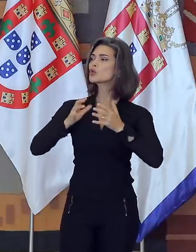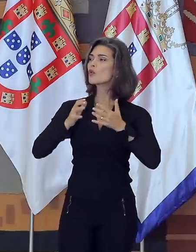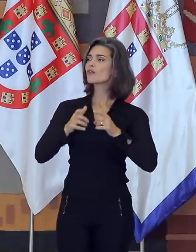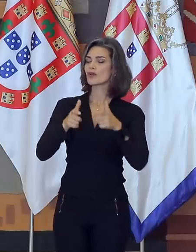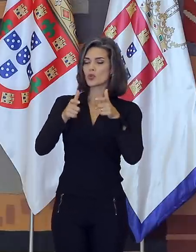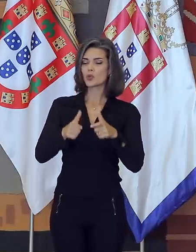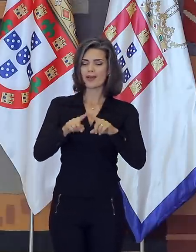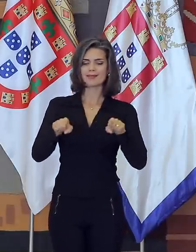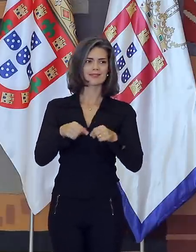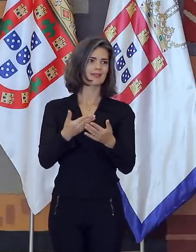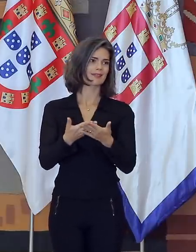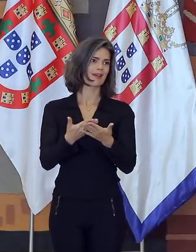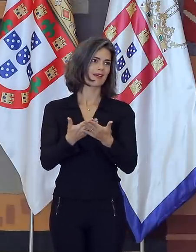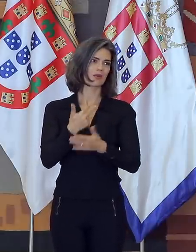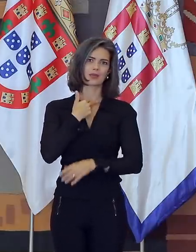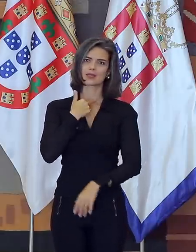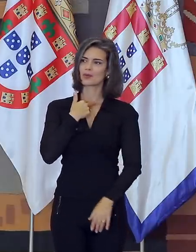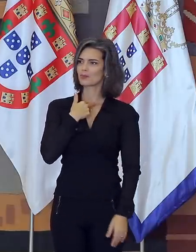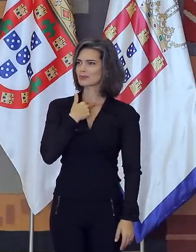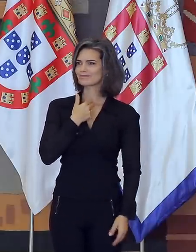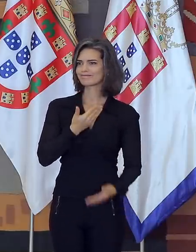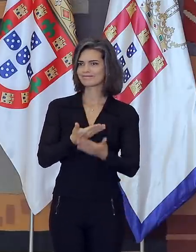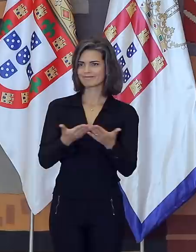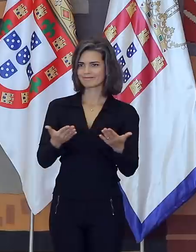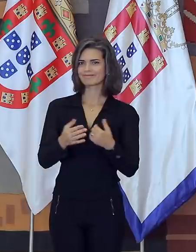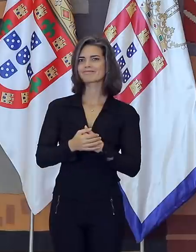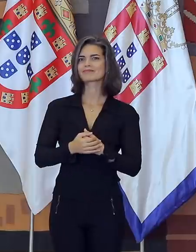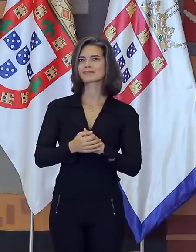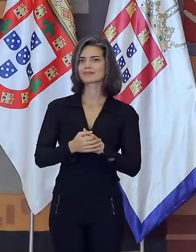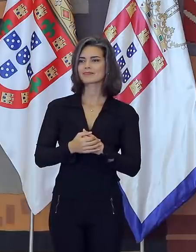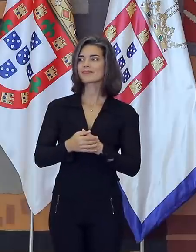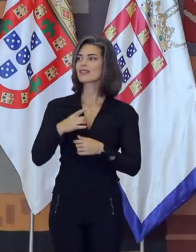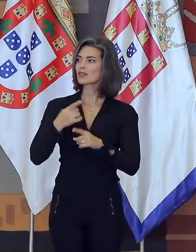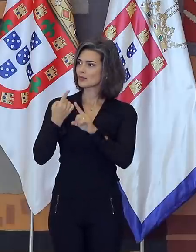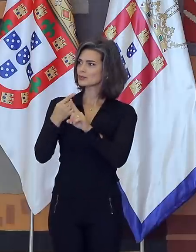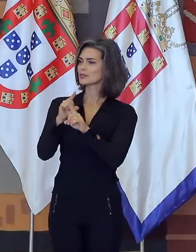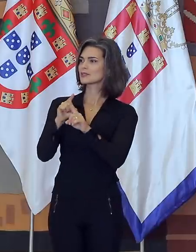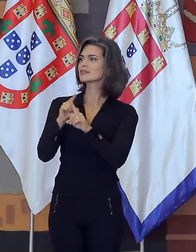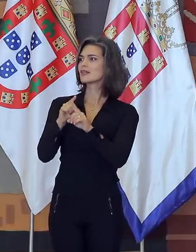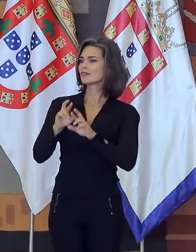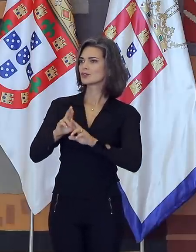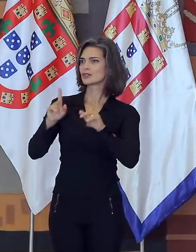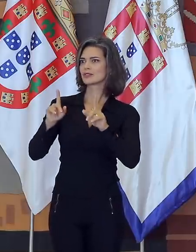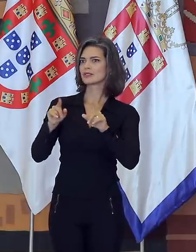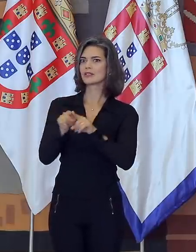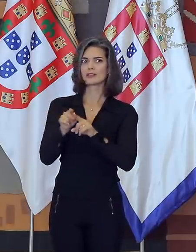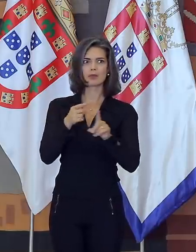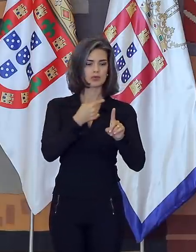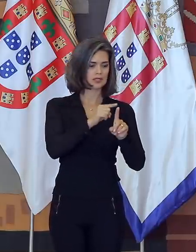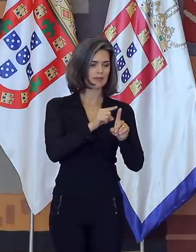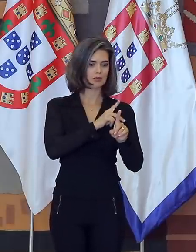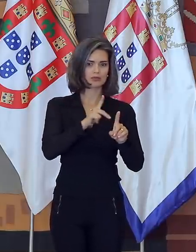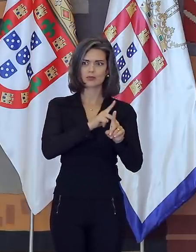físico das salas de aula. Tenho bem presente o quanto isso agregou ao desafio de vocês, e, claro, ao desafio de seus